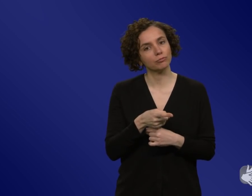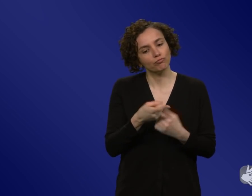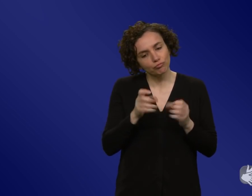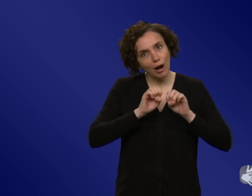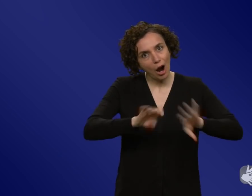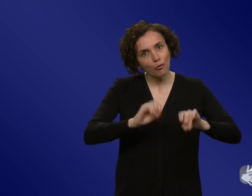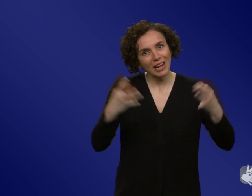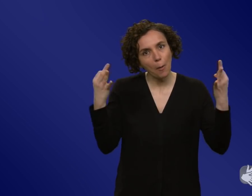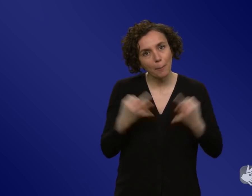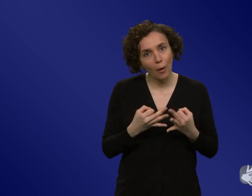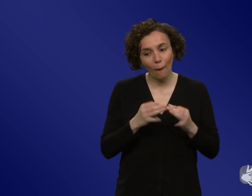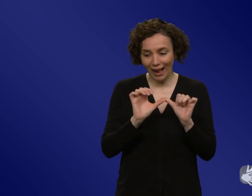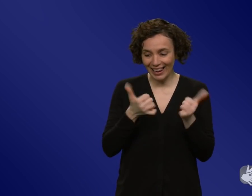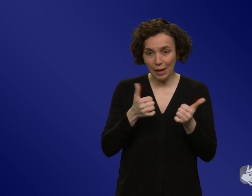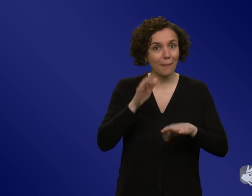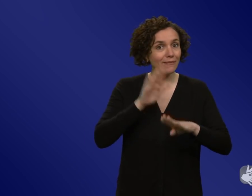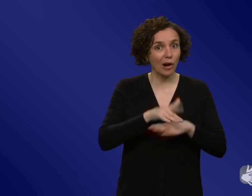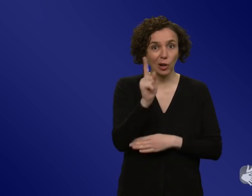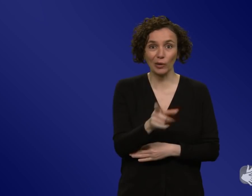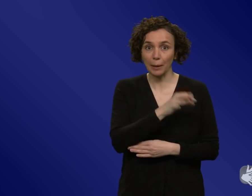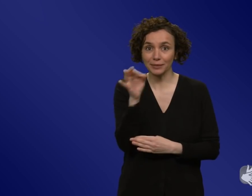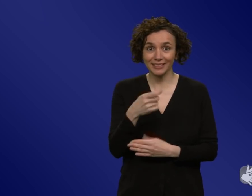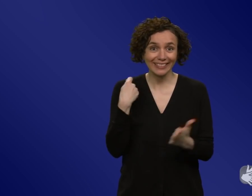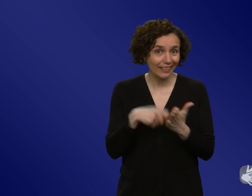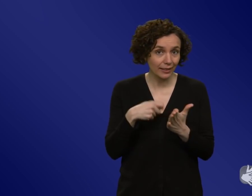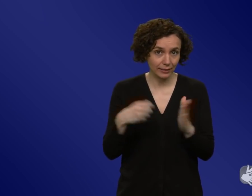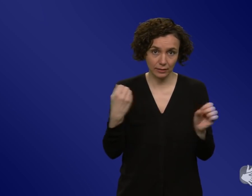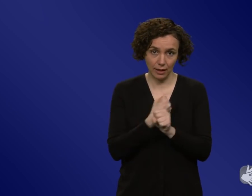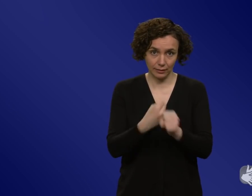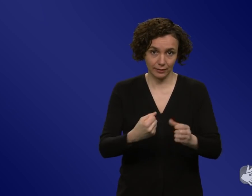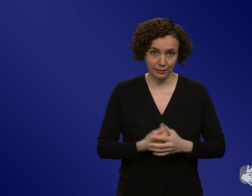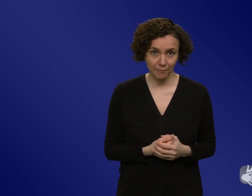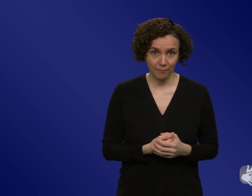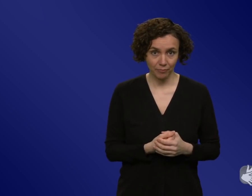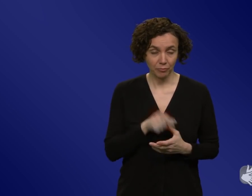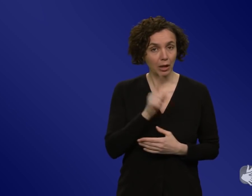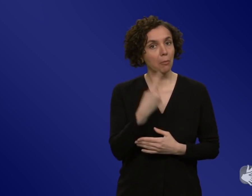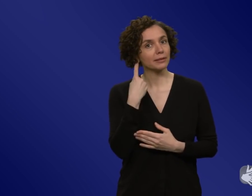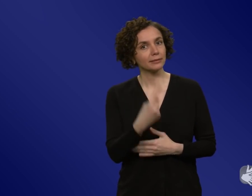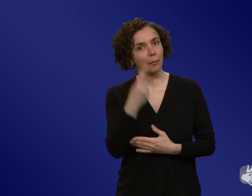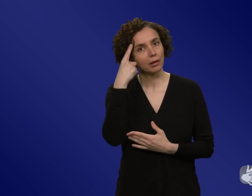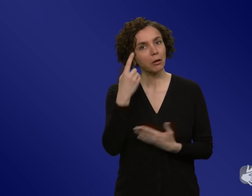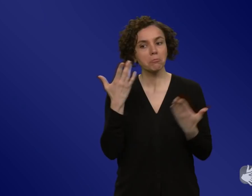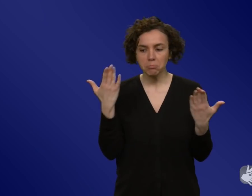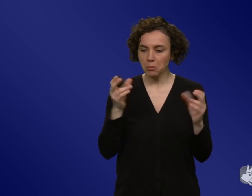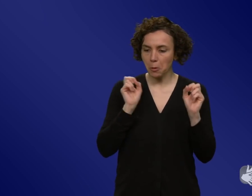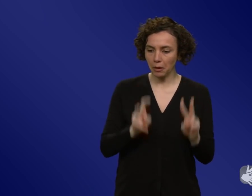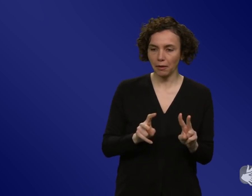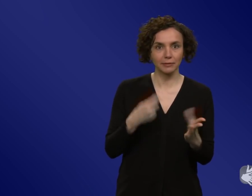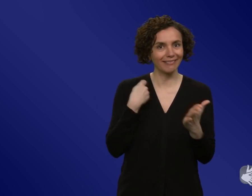Garantien gibt. Aber dann muss man natürlich, wenn man sagt, okay, ich kann das jetzt nicht garantieren, aber es ist halt wirklich fast sicher, dass das zum Beispiel nicht